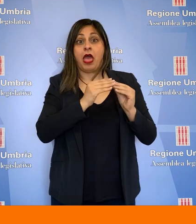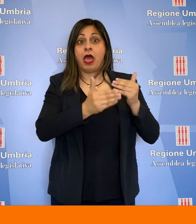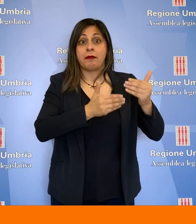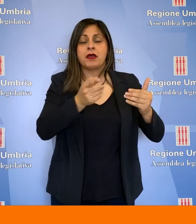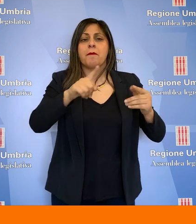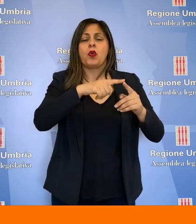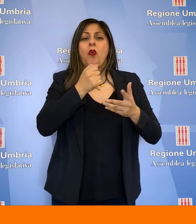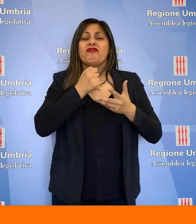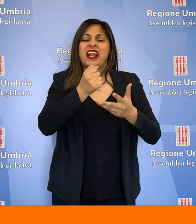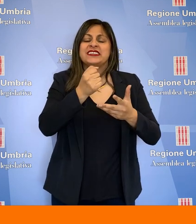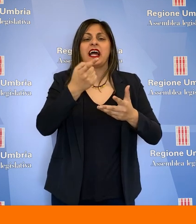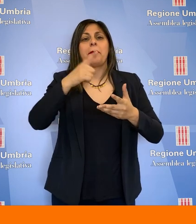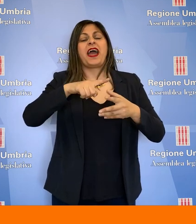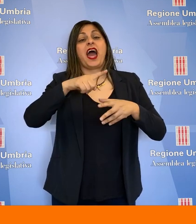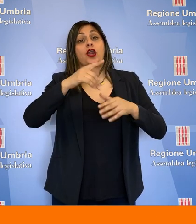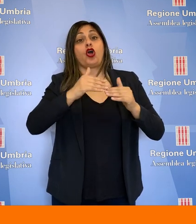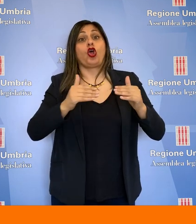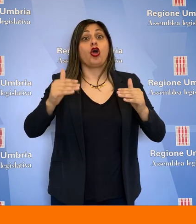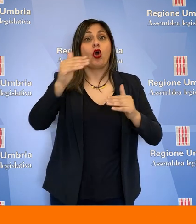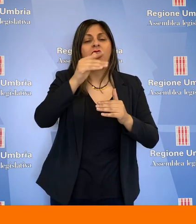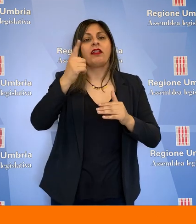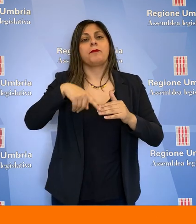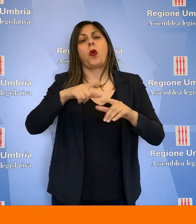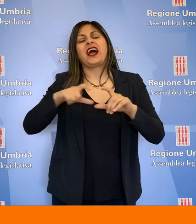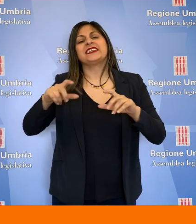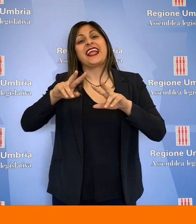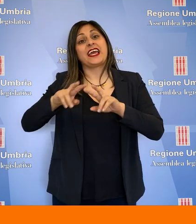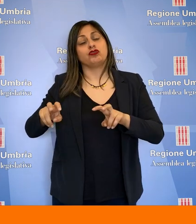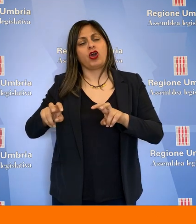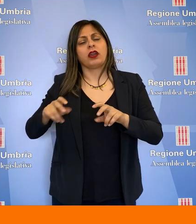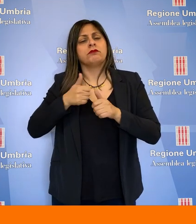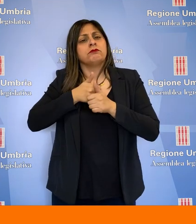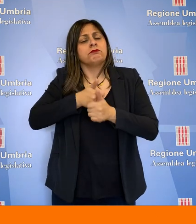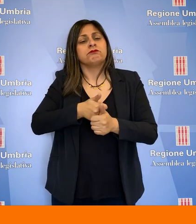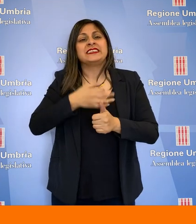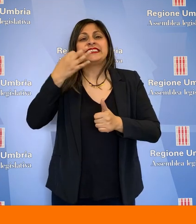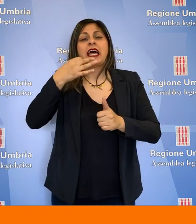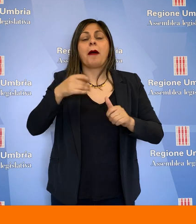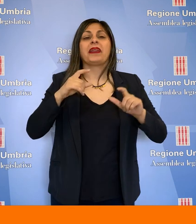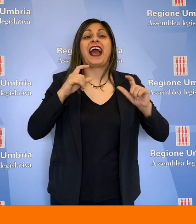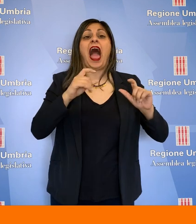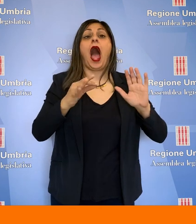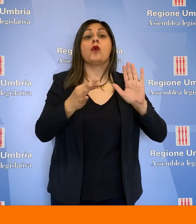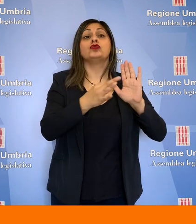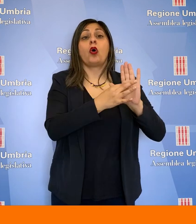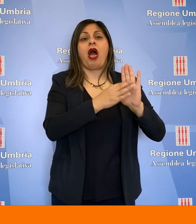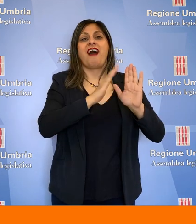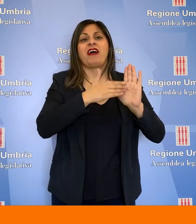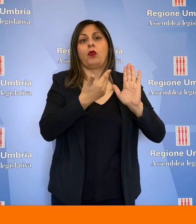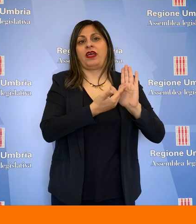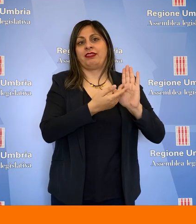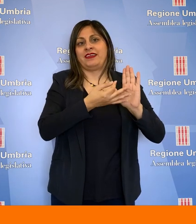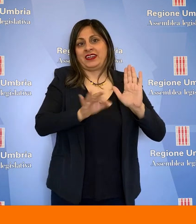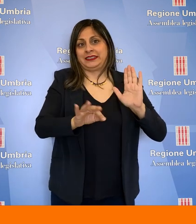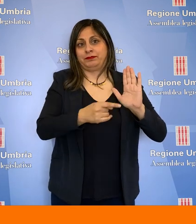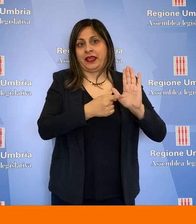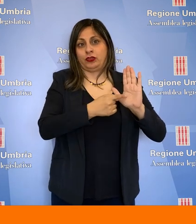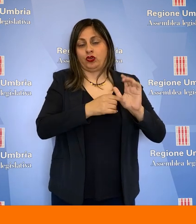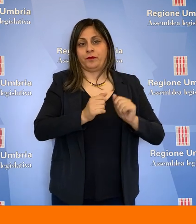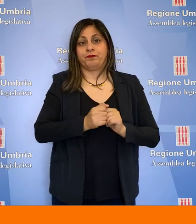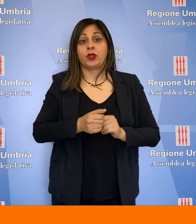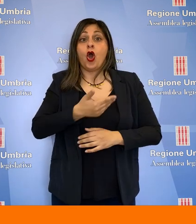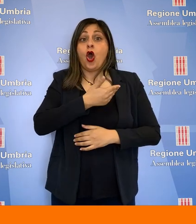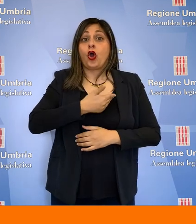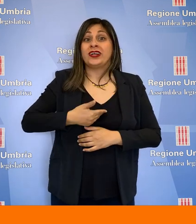finanziamenti relativi a dottorati e assegni di ricerca rispettando quanto previsto nella clausola valutativa. Il